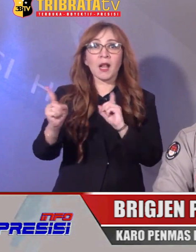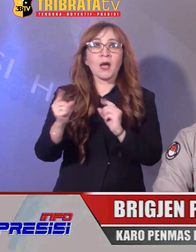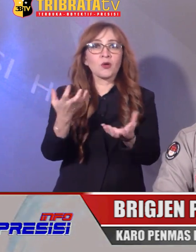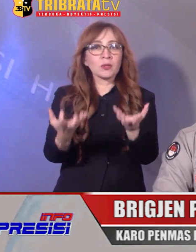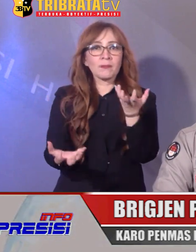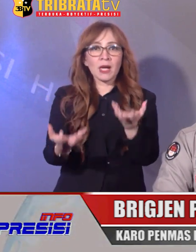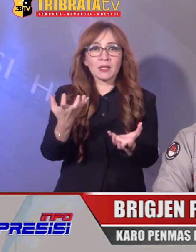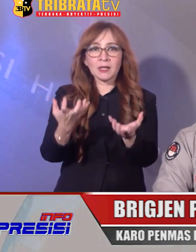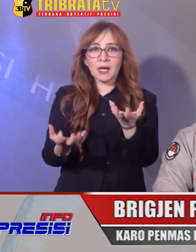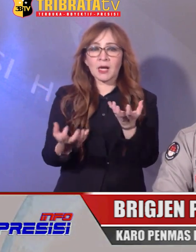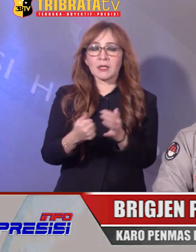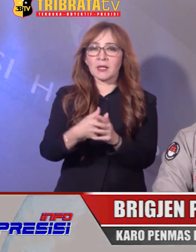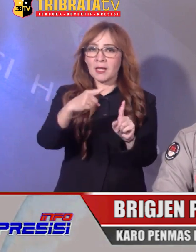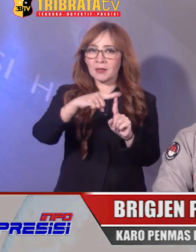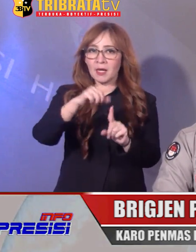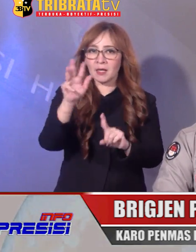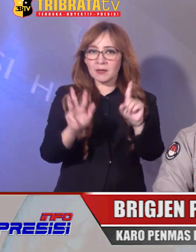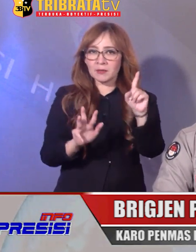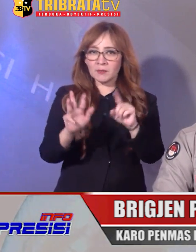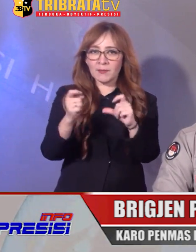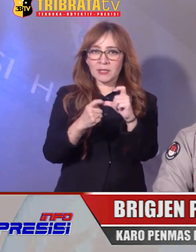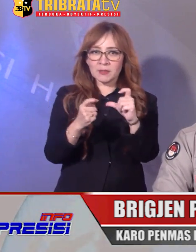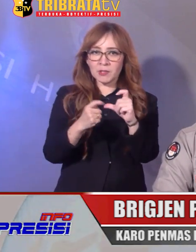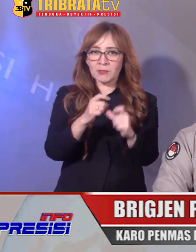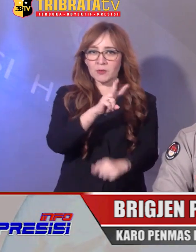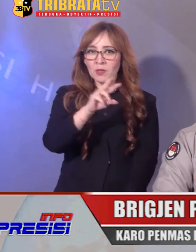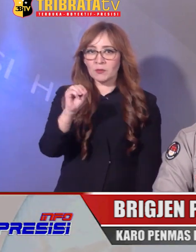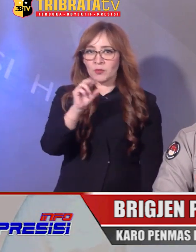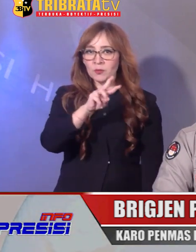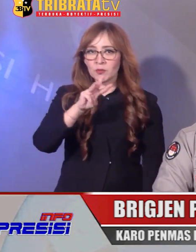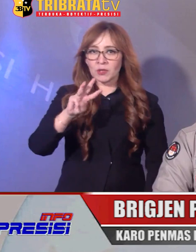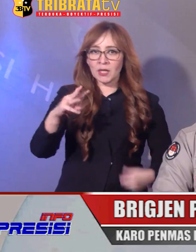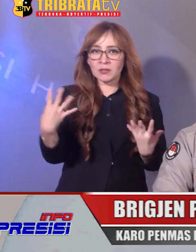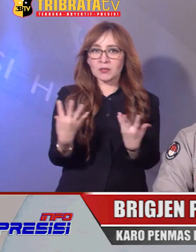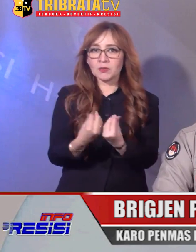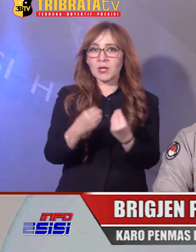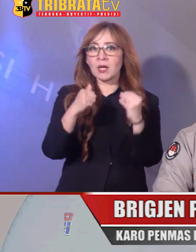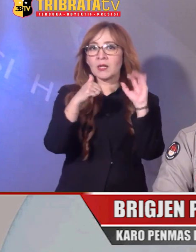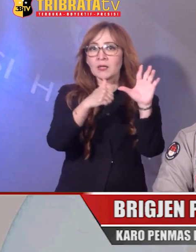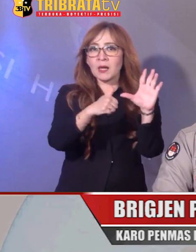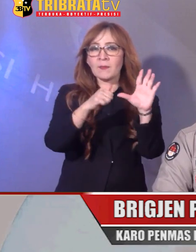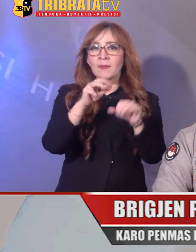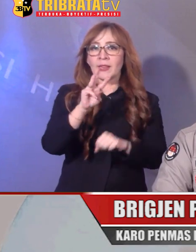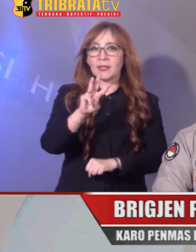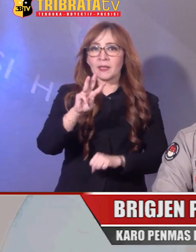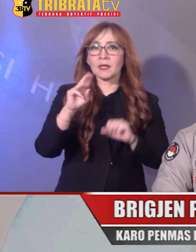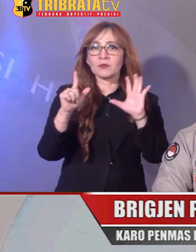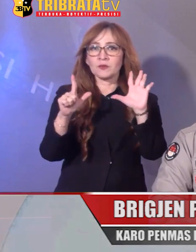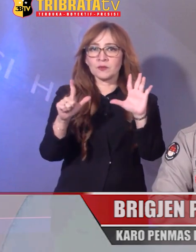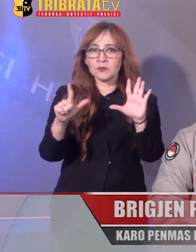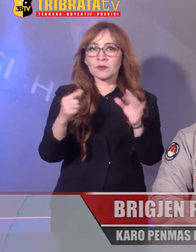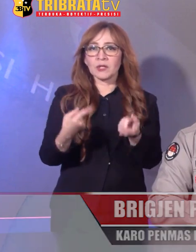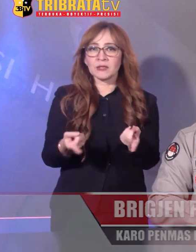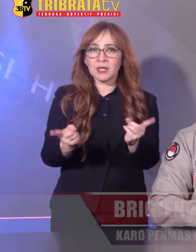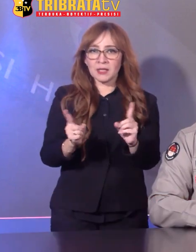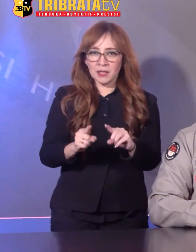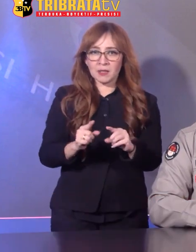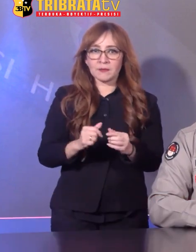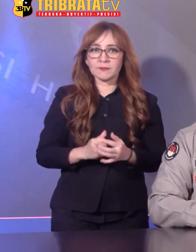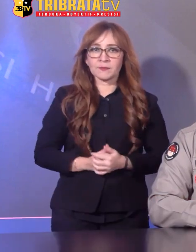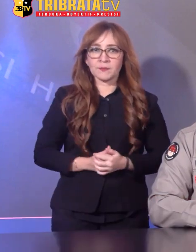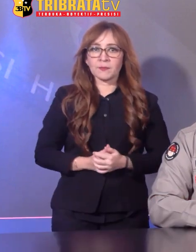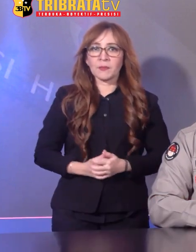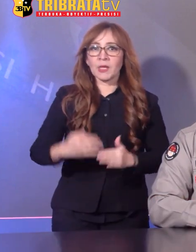dibandingkan dengan tanggal 19 September 2023 Sebanyak 637 kejadian